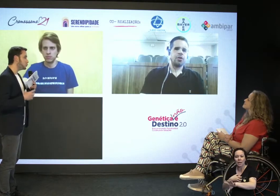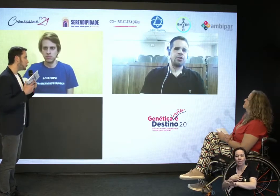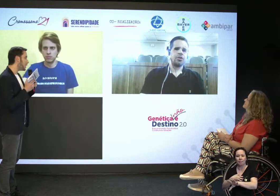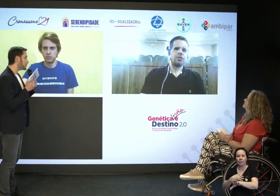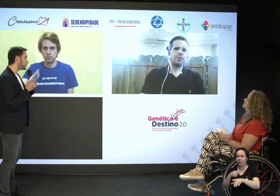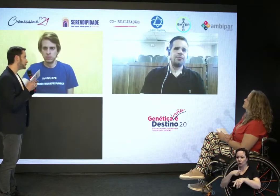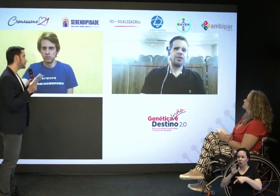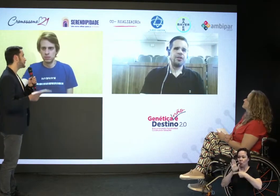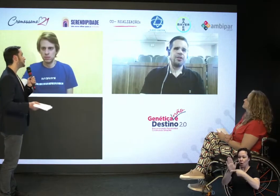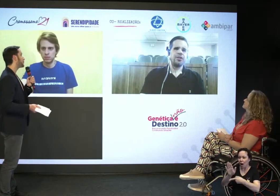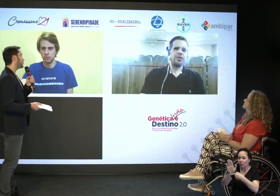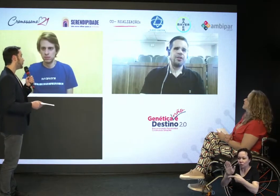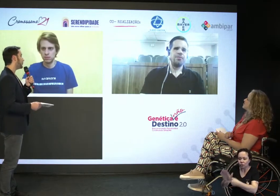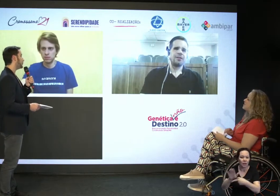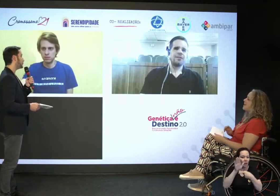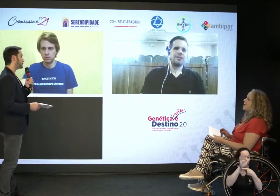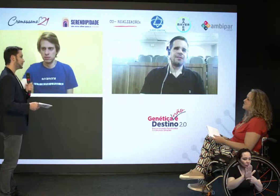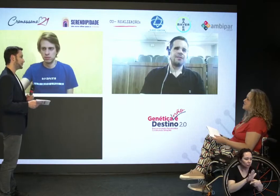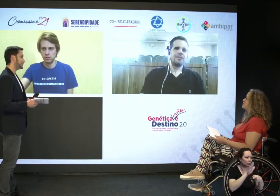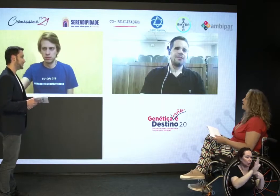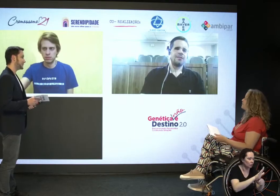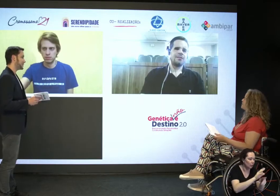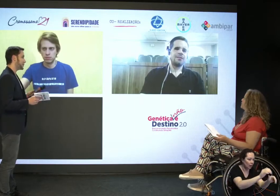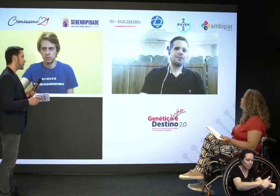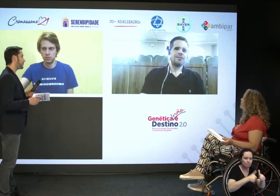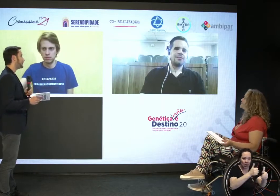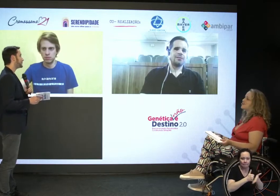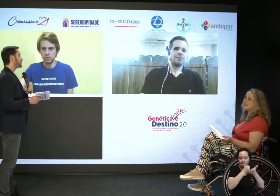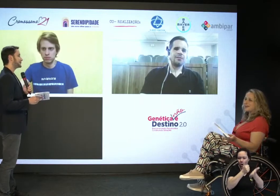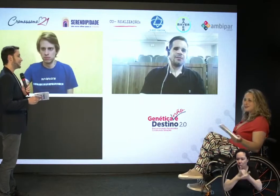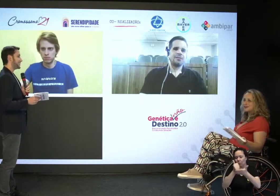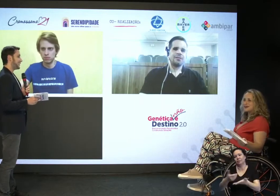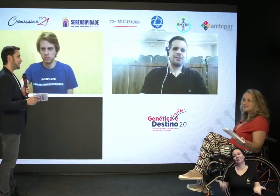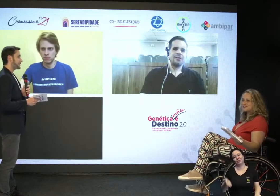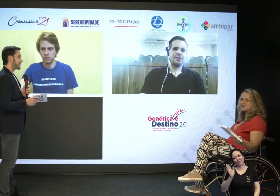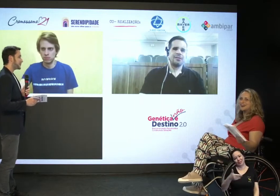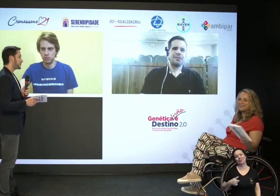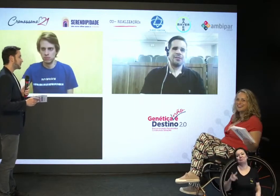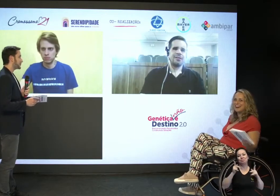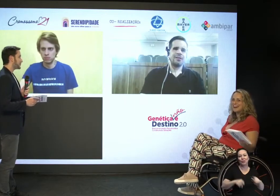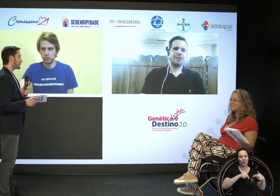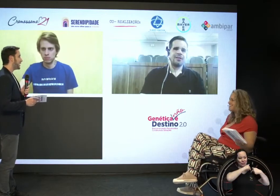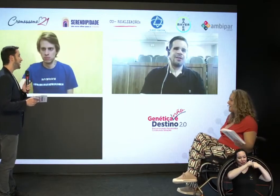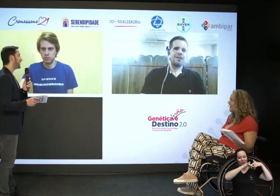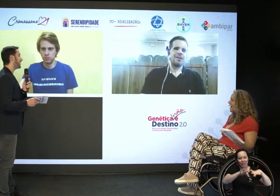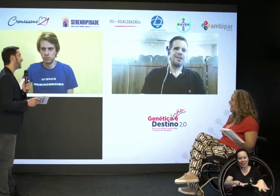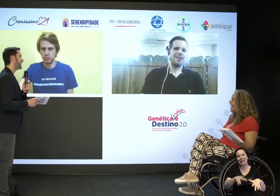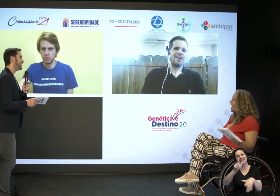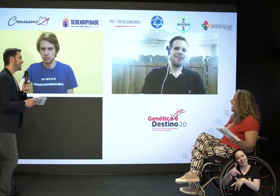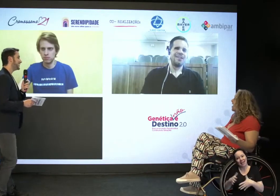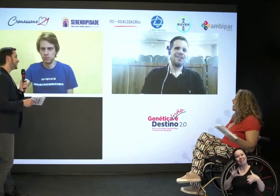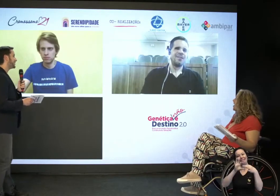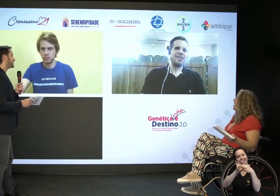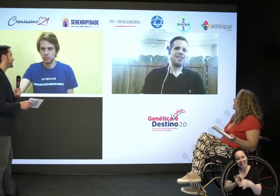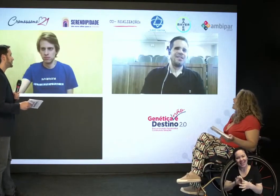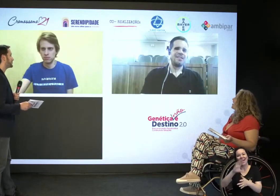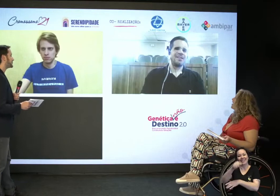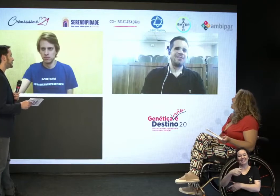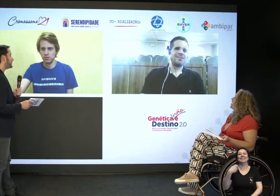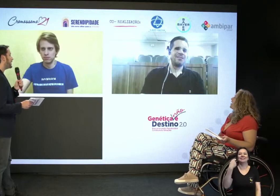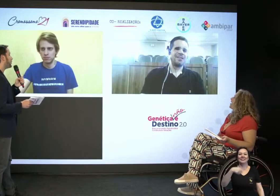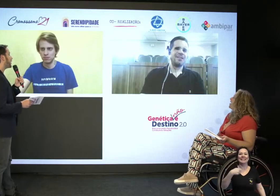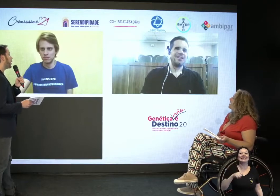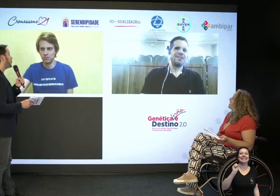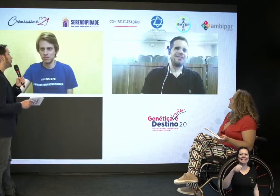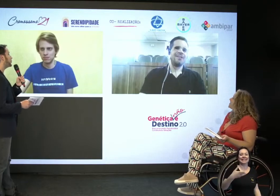contribuir muito, né. Perfeito. Já é, gente. Um cara que faz o congresso. Genética não é destino, é um aliado, né. Precisa mais o quê,